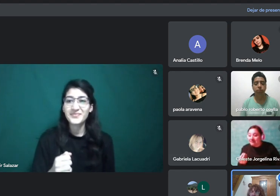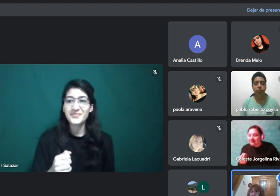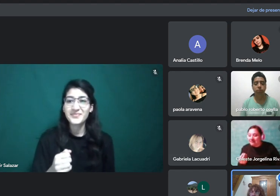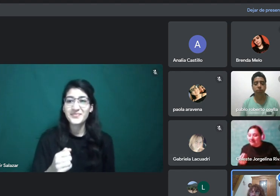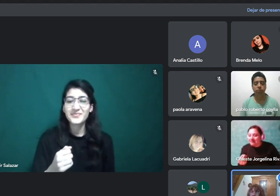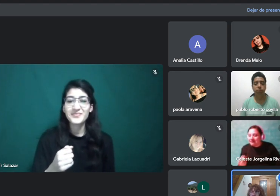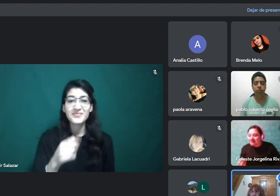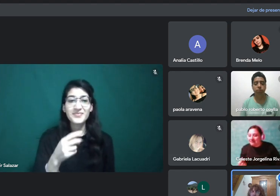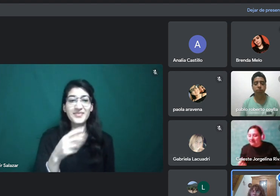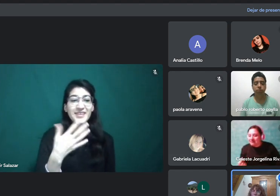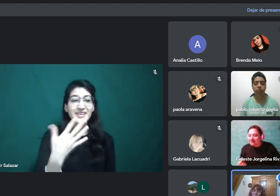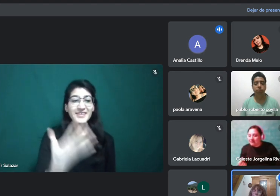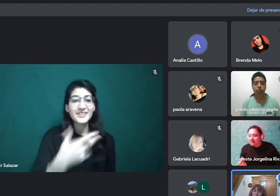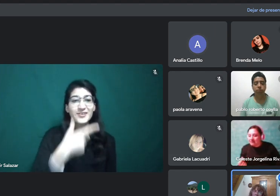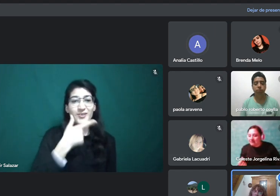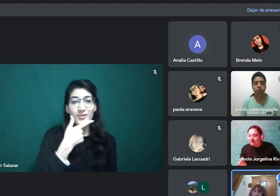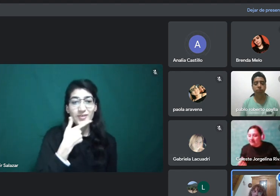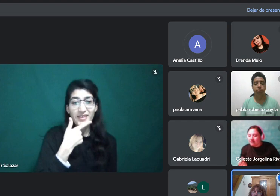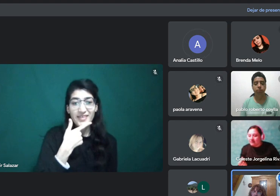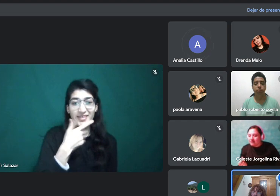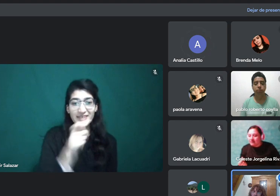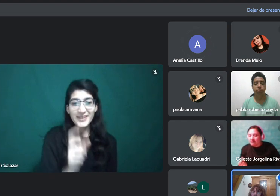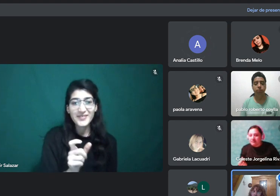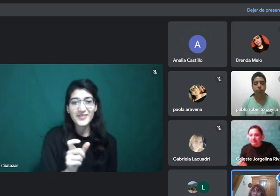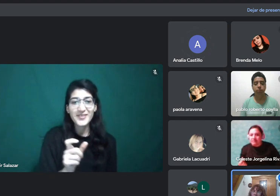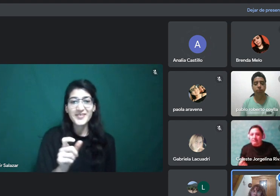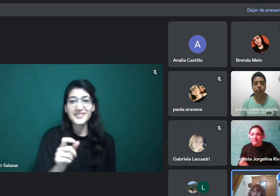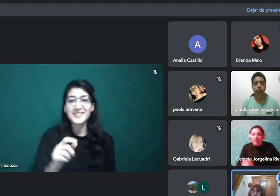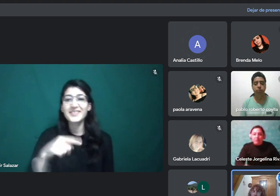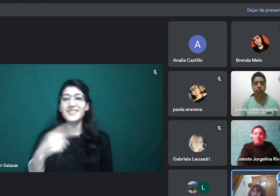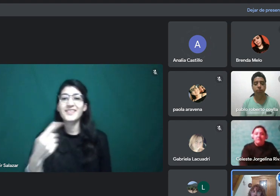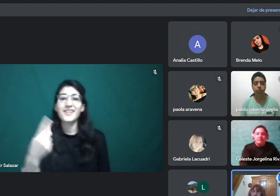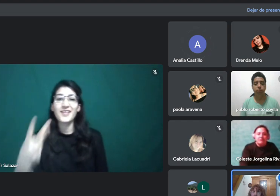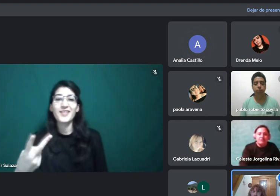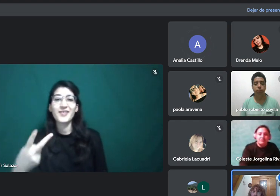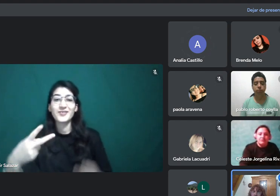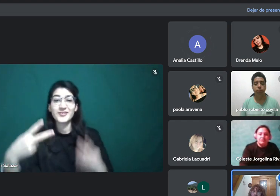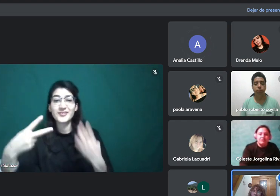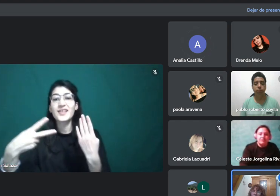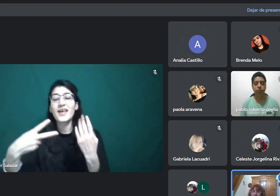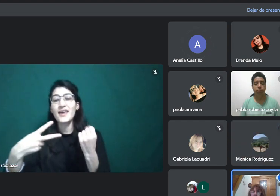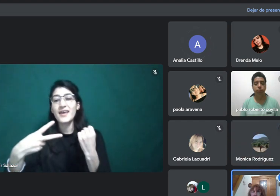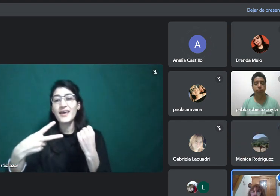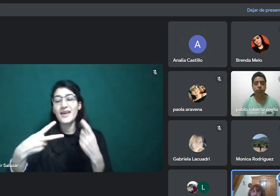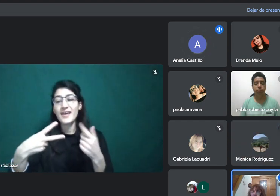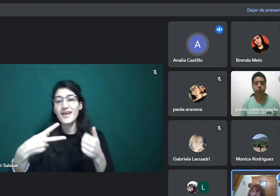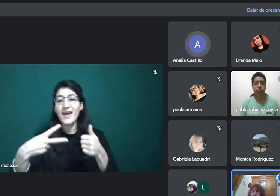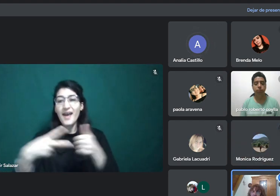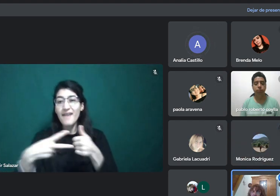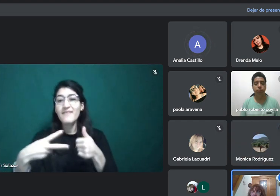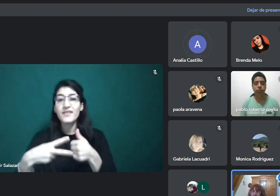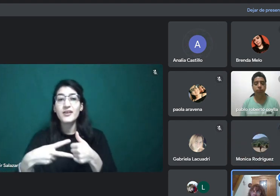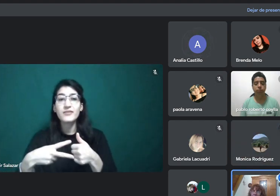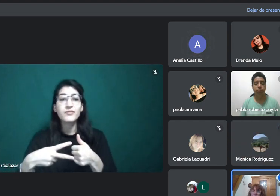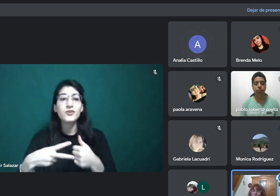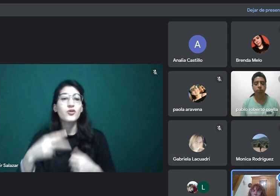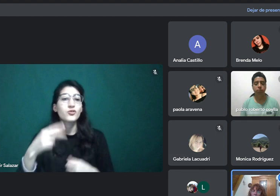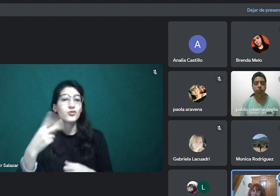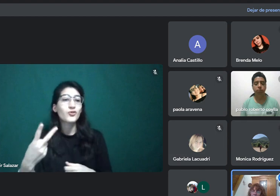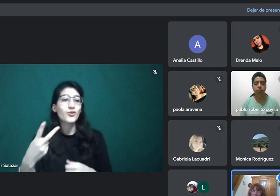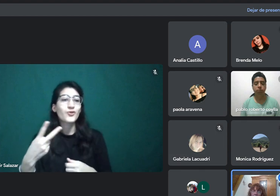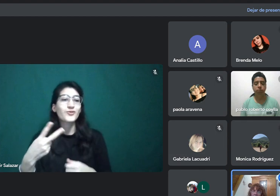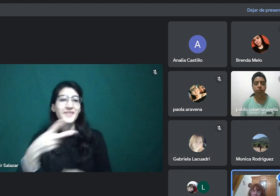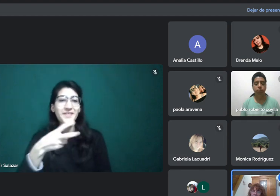adjetivos, un adverbio, dos verbos, dos determinantes y dos